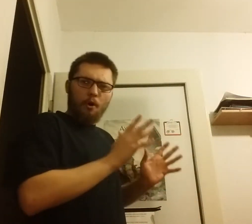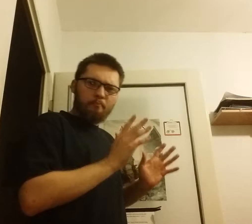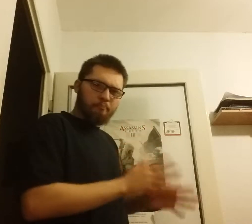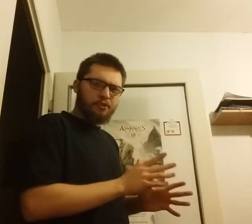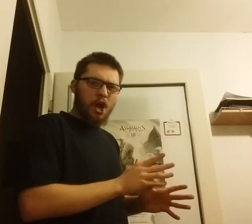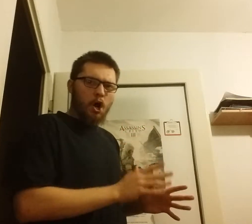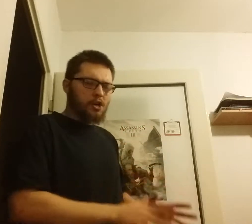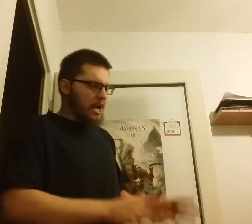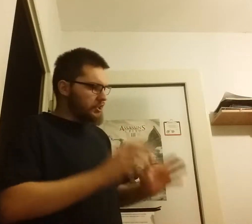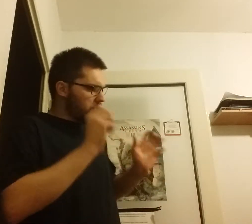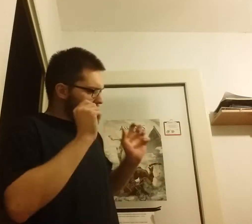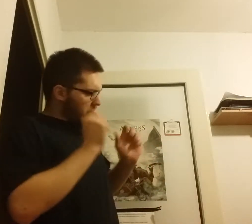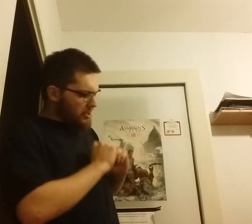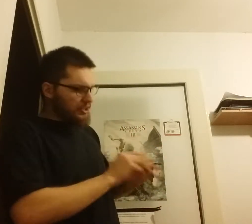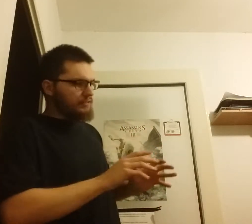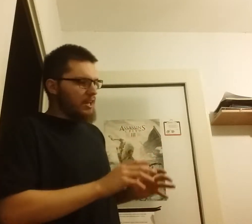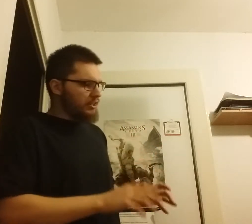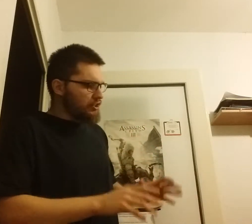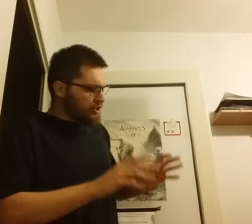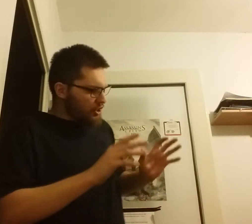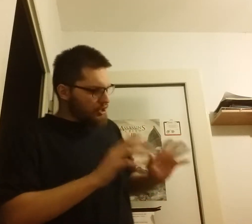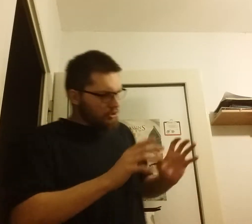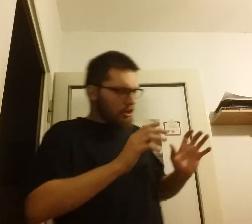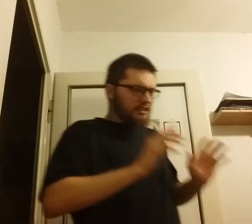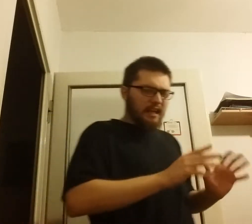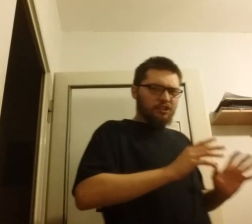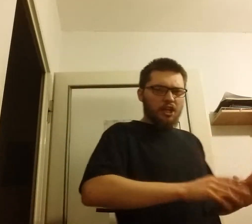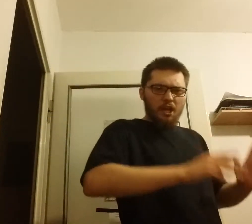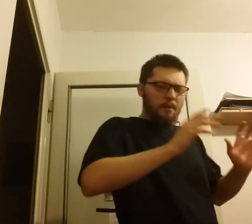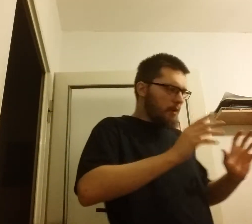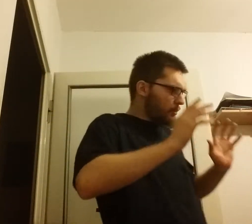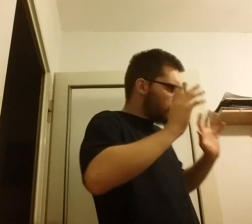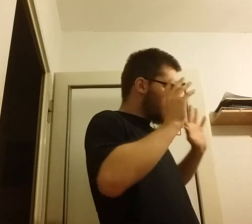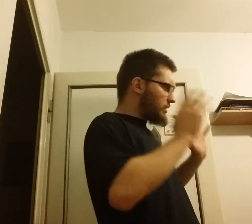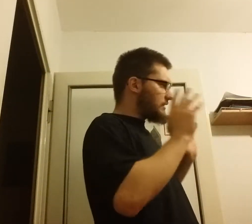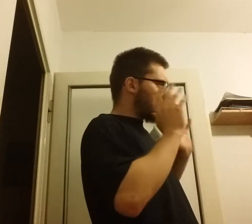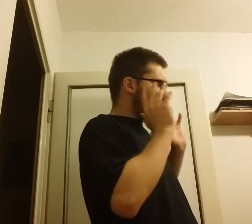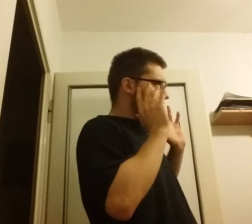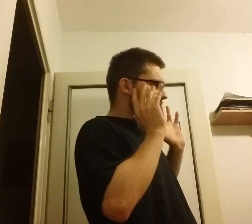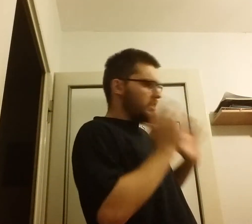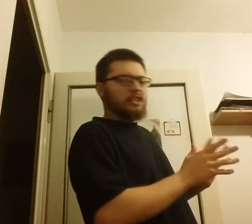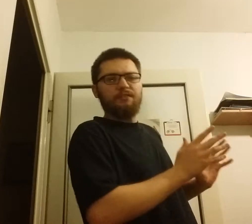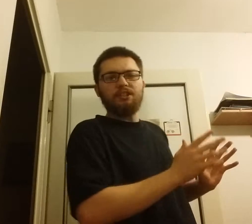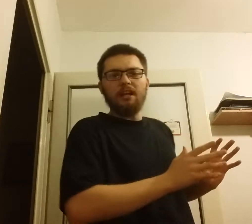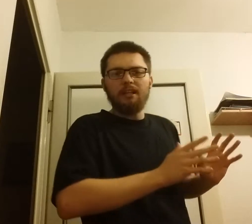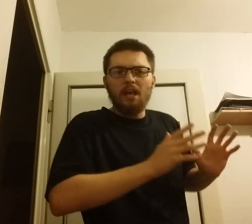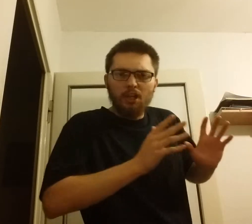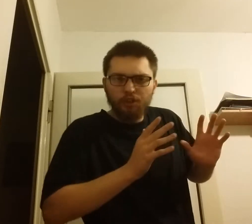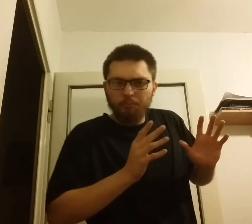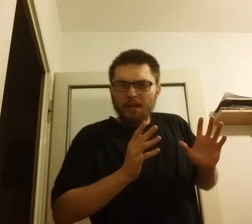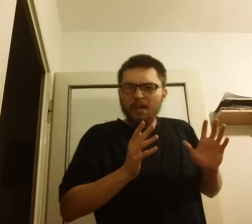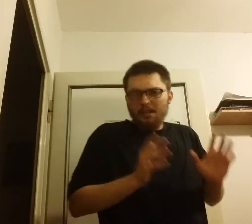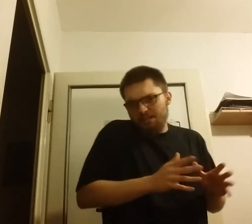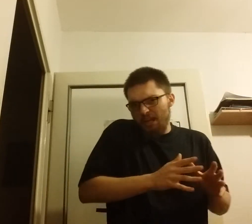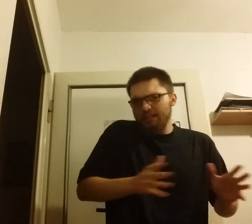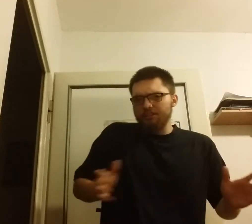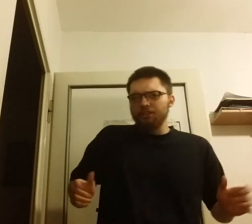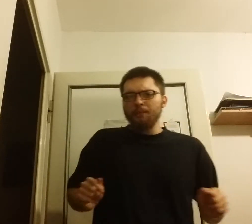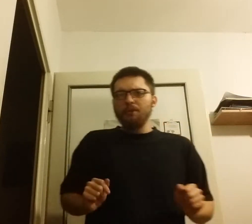przeorać i stwierdzić, że to jest nasze i po prostu przez te tereny zwyczajnie sobie, jak gdyby